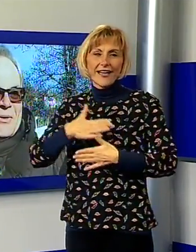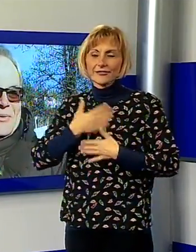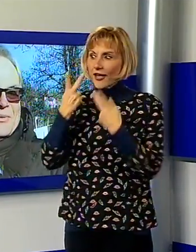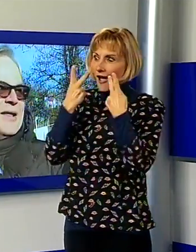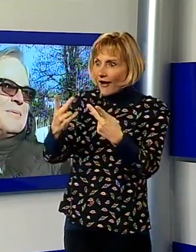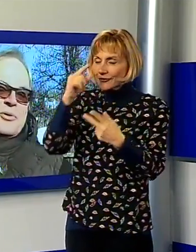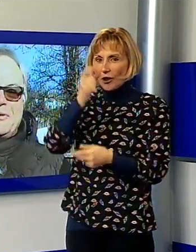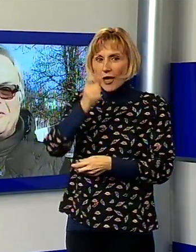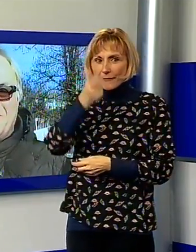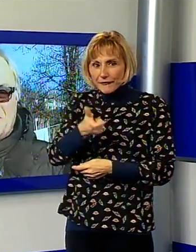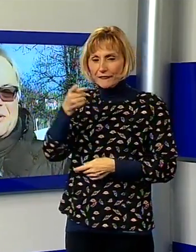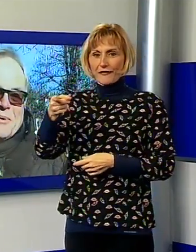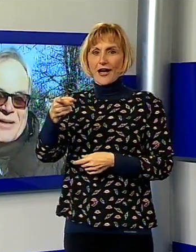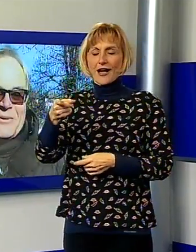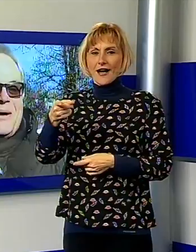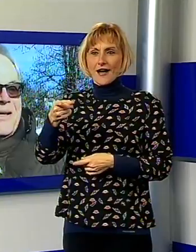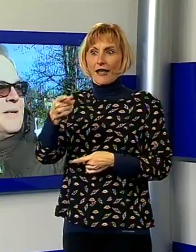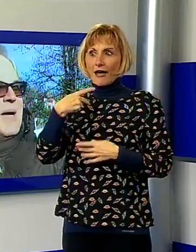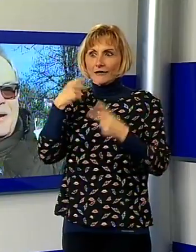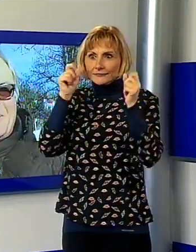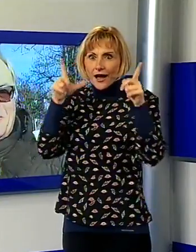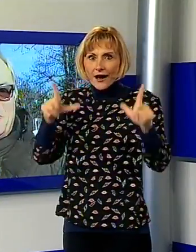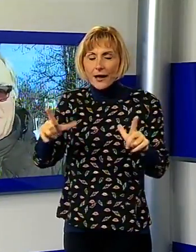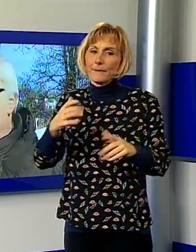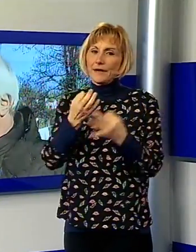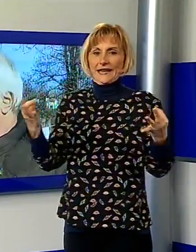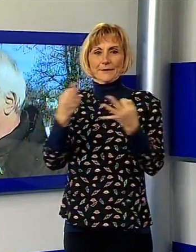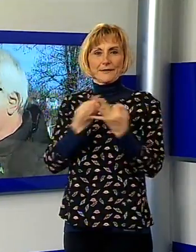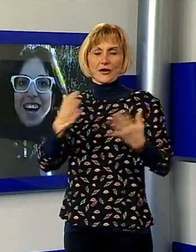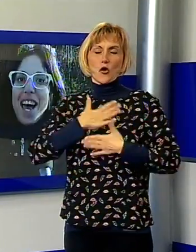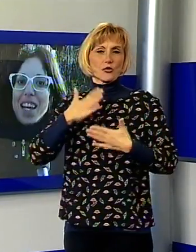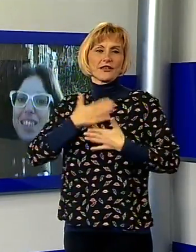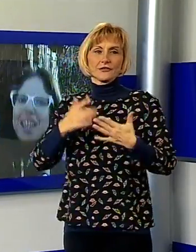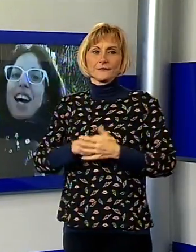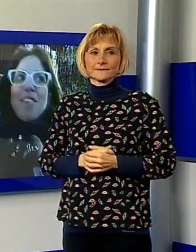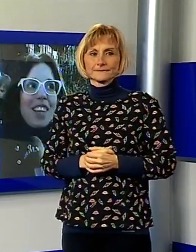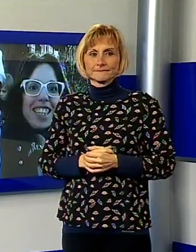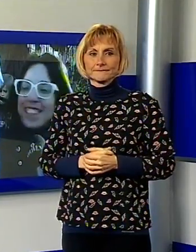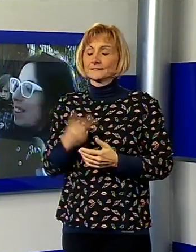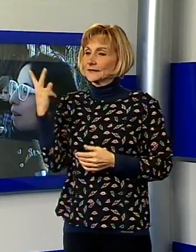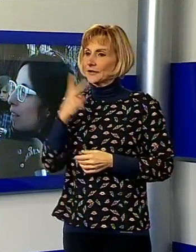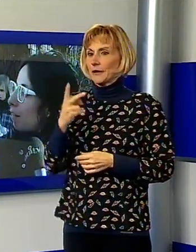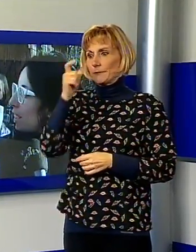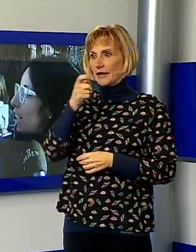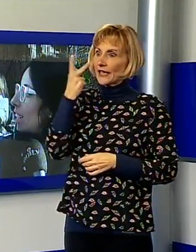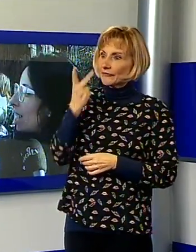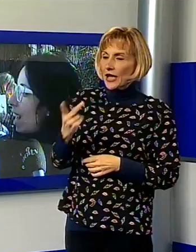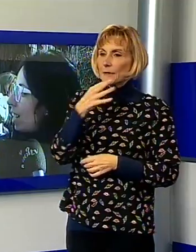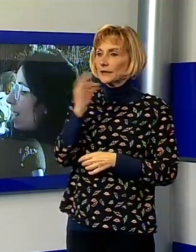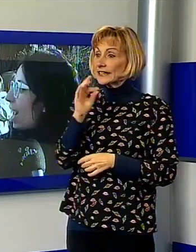non crederemo che fosse possibile, ma insomma bene, bene, tutto bene, è contento. È stata bellissima, vero Francesca? La